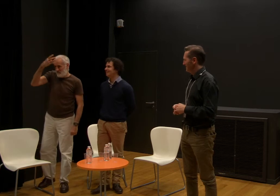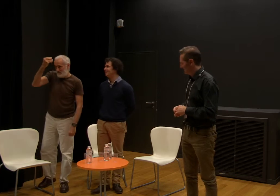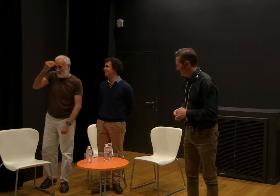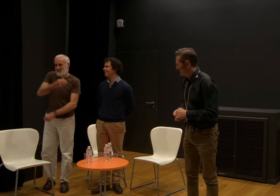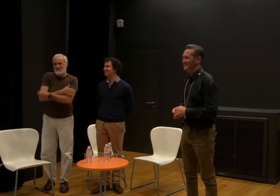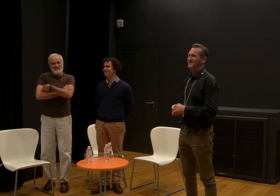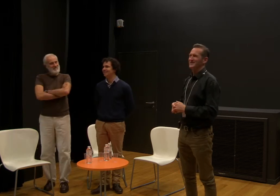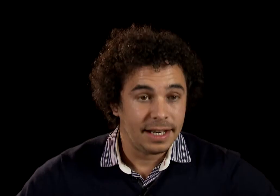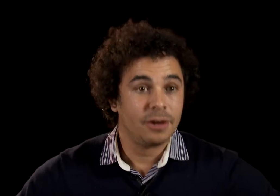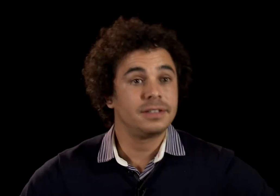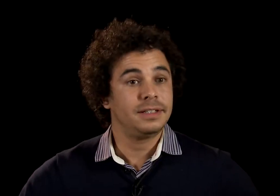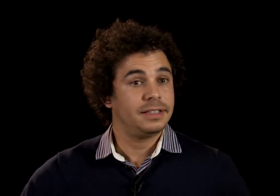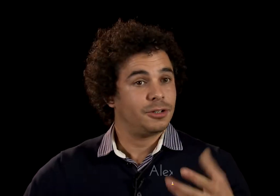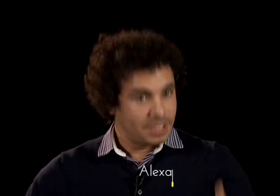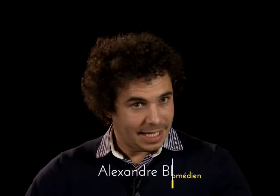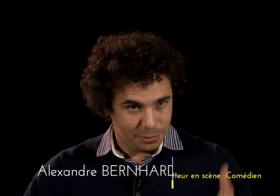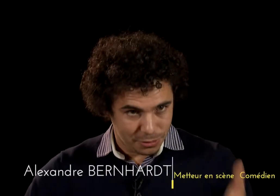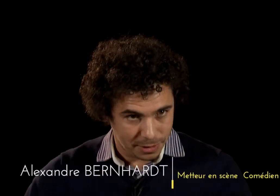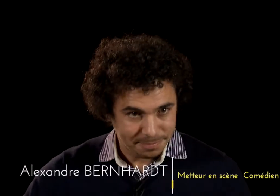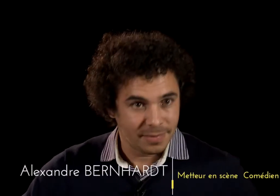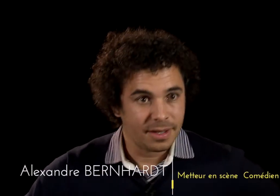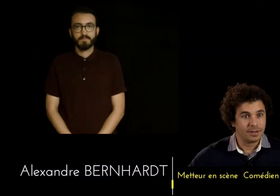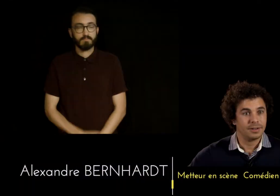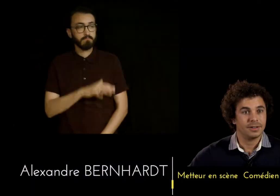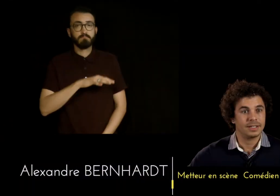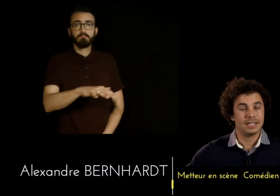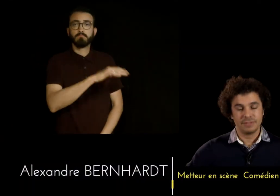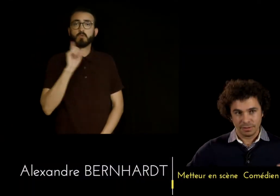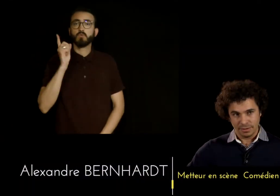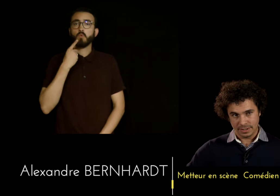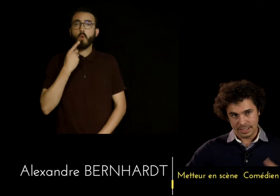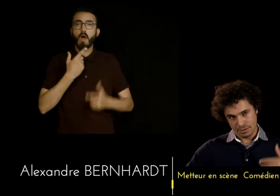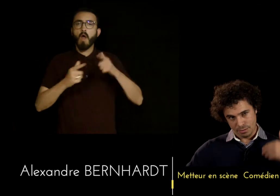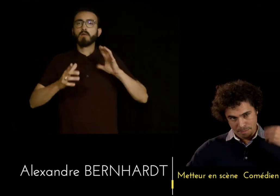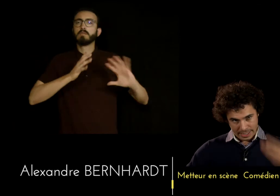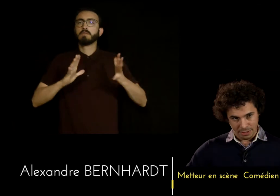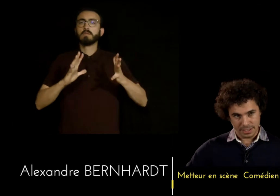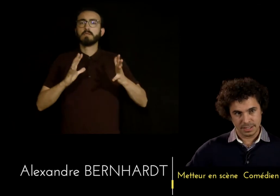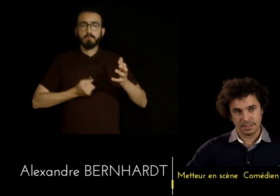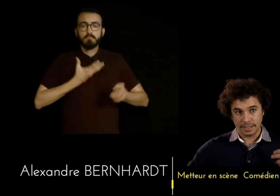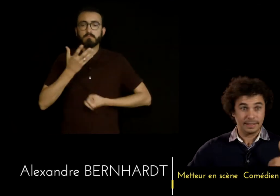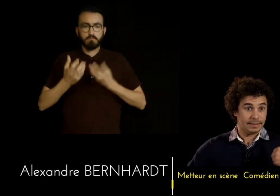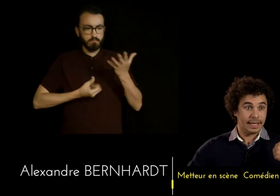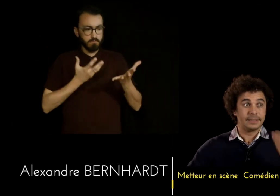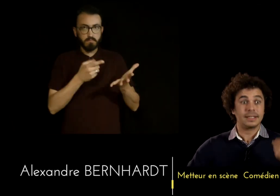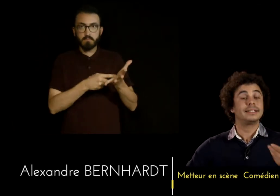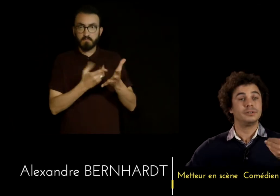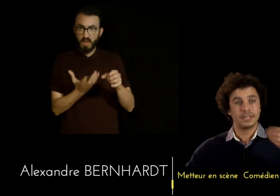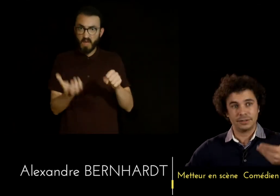Patrick. La langue des signes est un objet de création en soi, qui est vivant. C'est-à-dire que parler la langue des signes est être quelqu'un de créateur